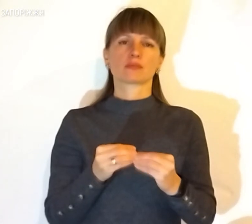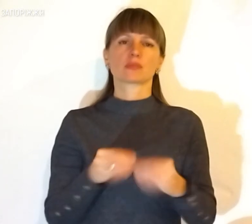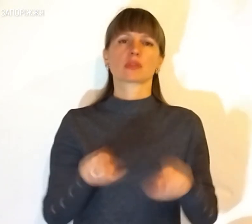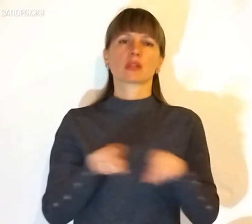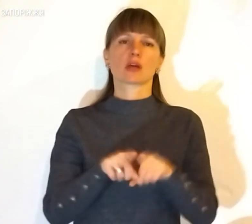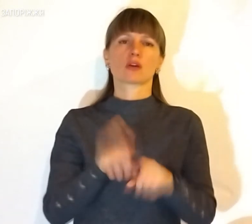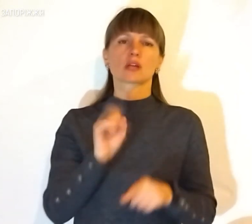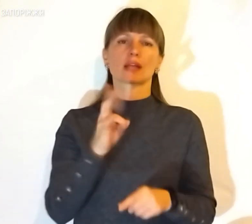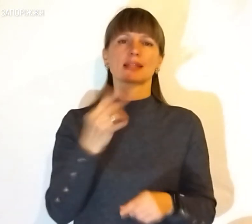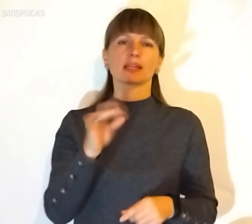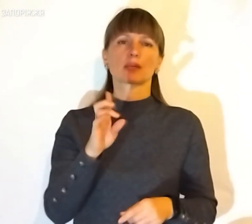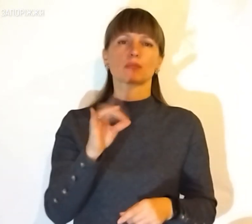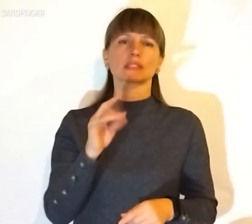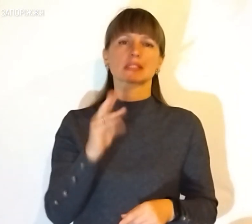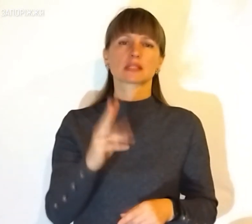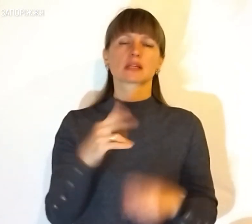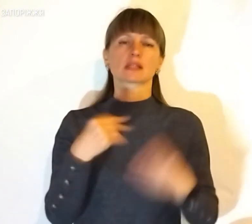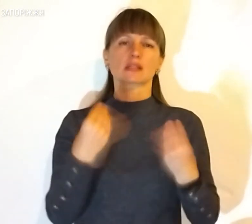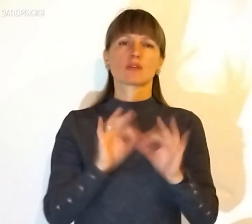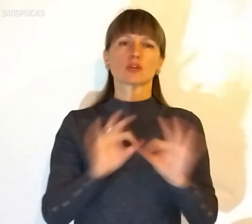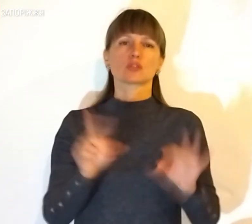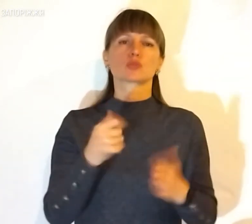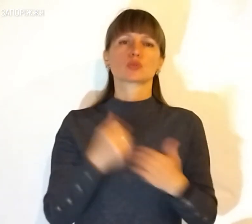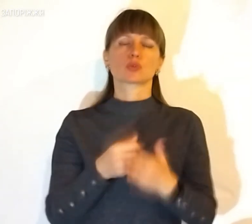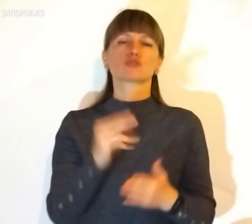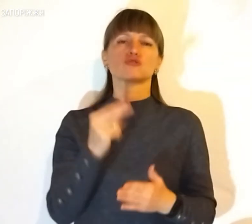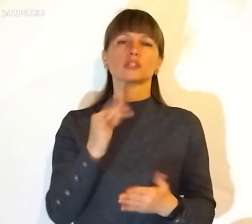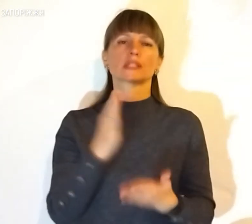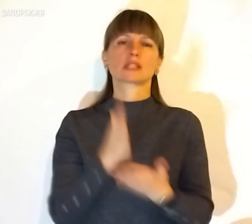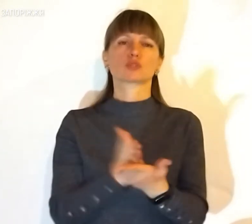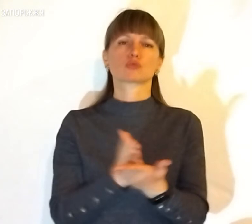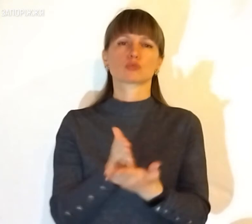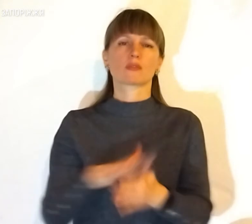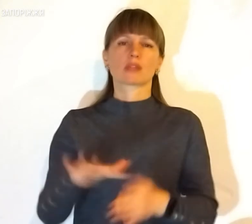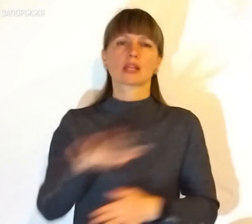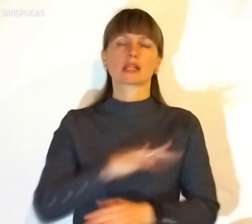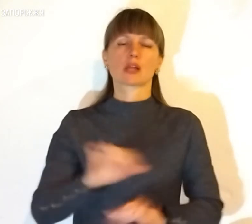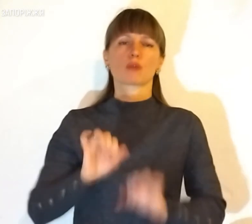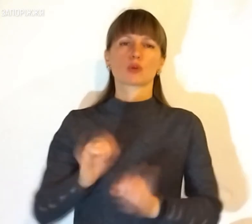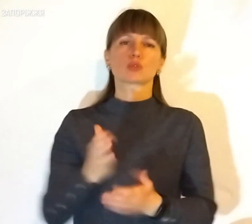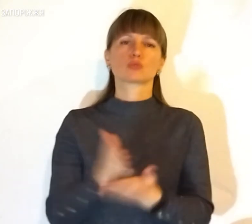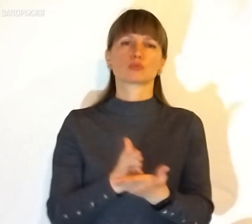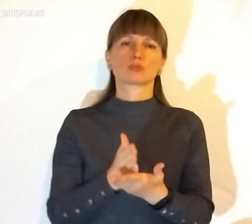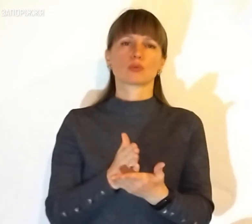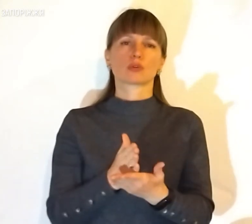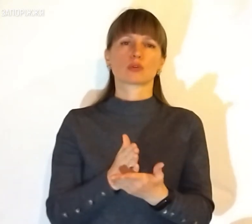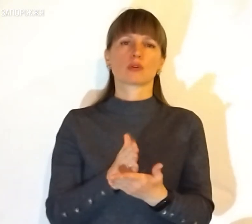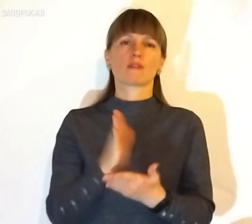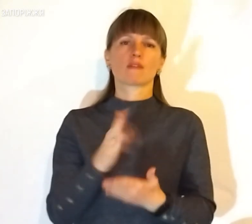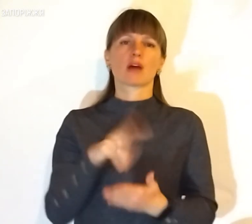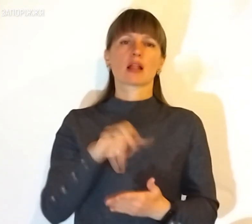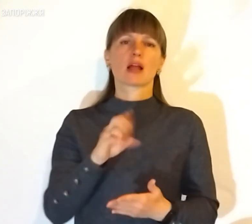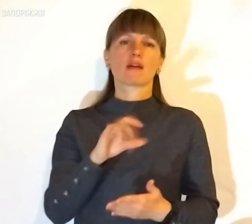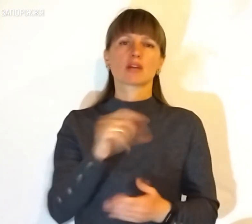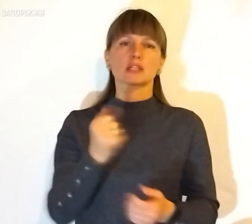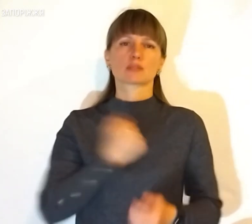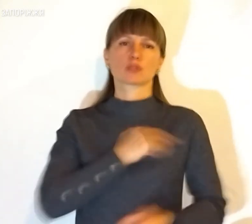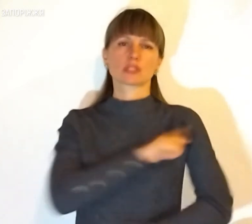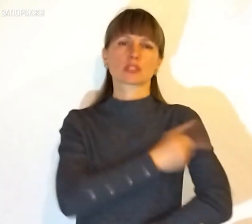Також Андрій Плистрик надав роз'яснення щодо того, чи є служба в територіальної оборони службою в лавах Збройних сил України,